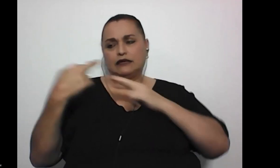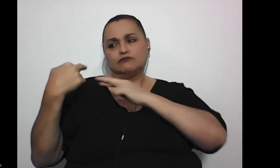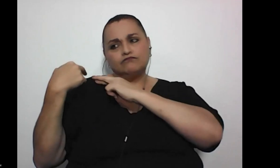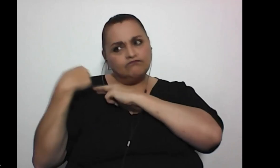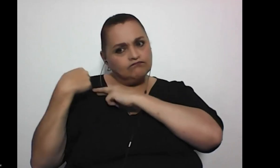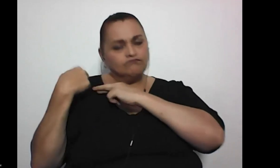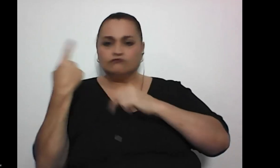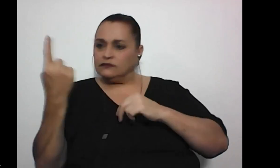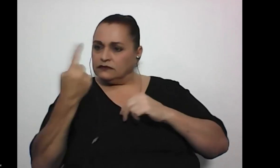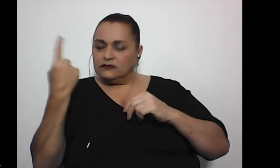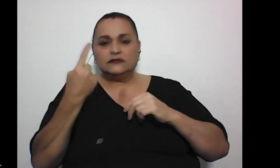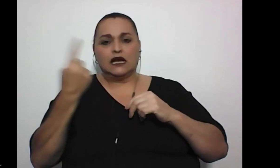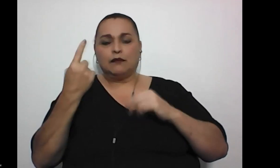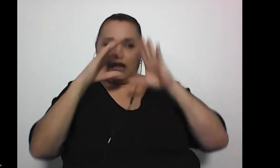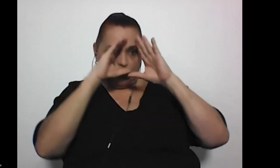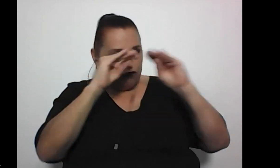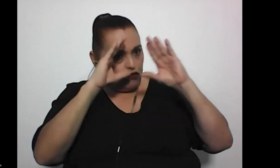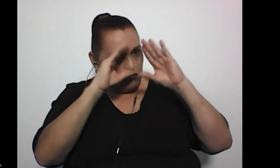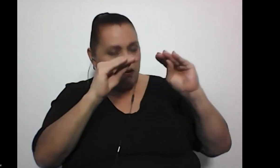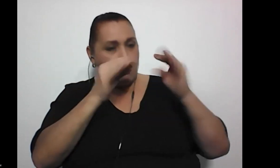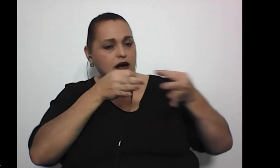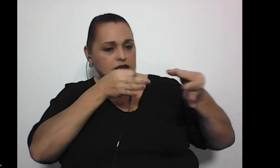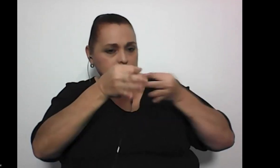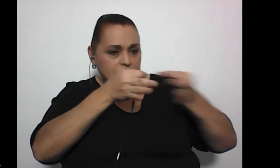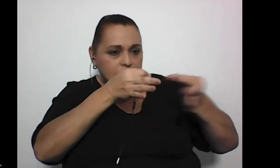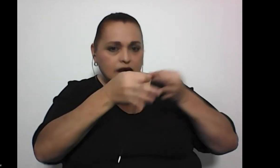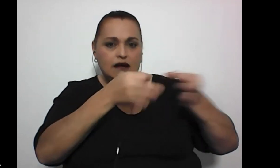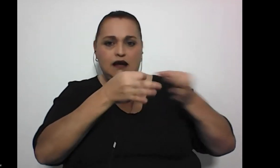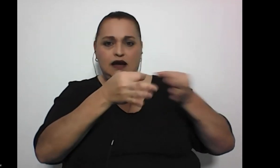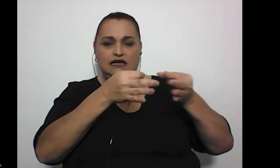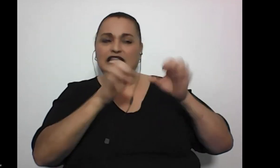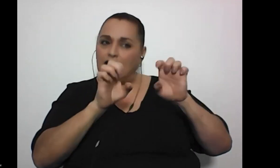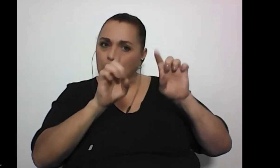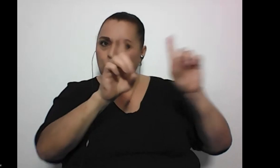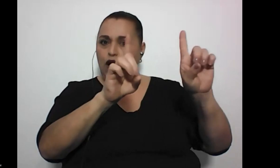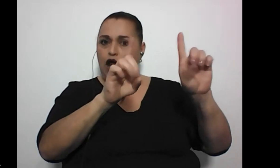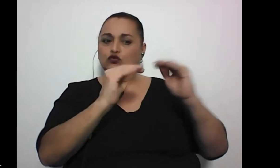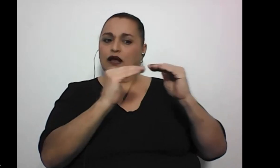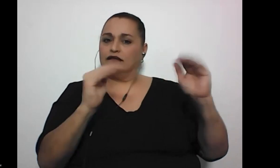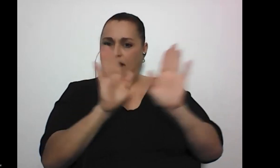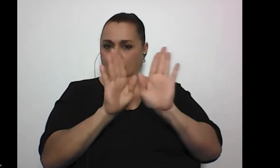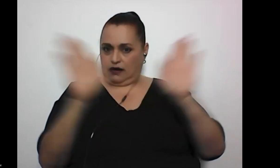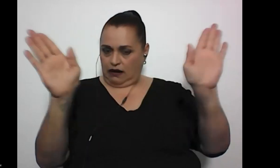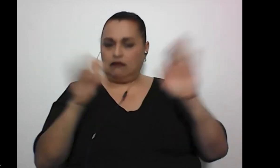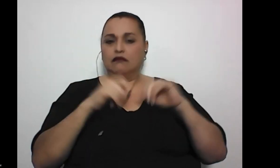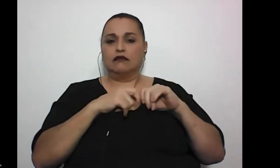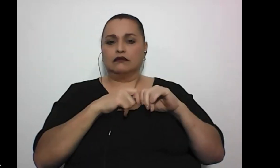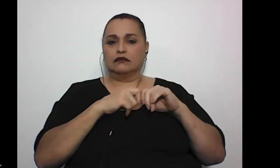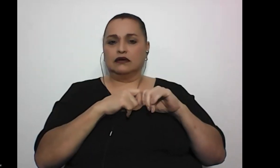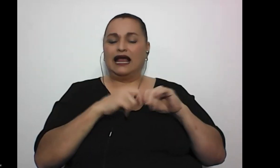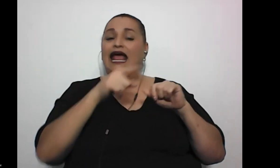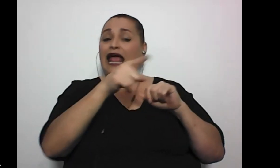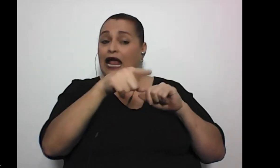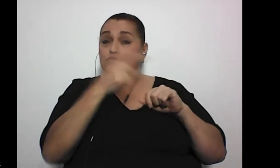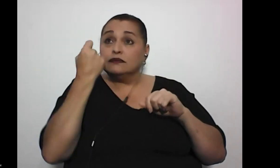siempre de informarlos, de explicarles y de educarlos a nivel general, ¿verdad? Dejándoles